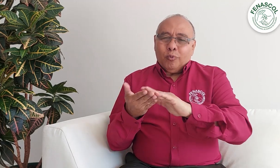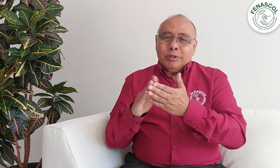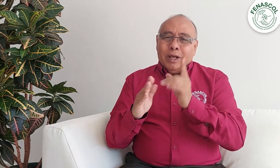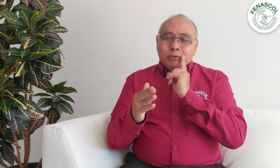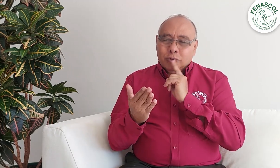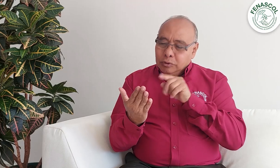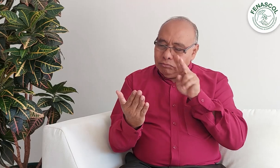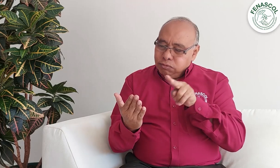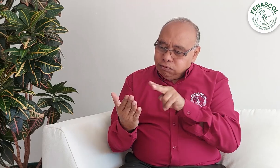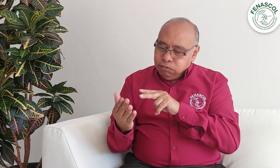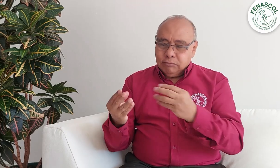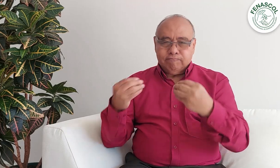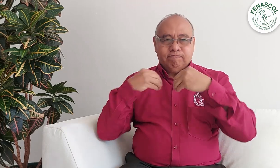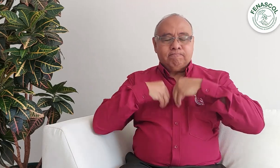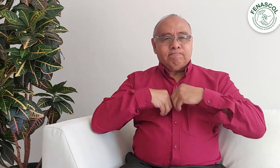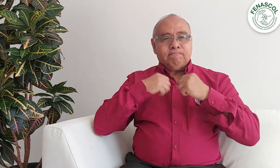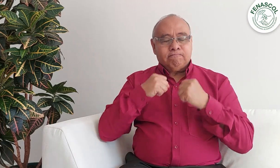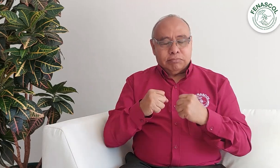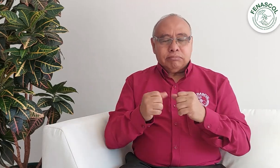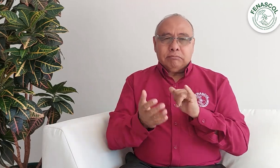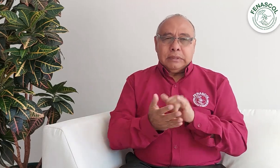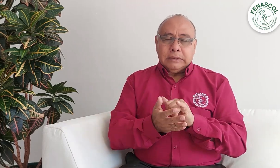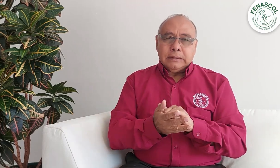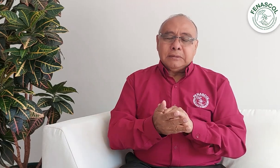lengua, lo que garantiza su calidad. Miremos.